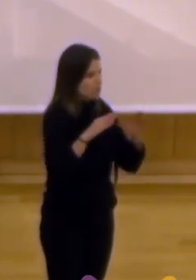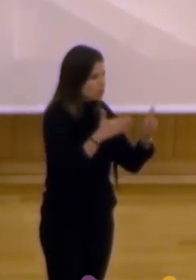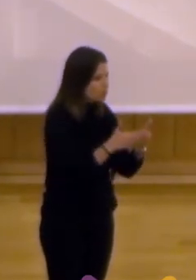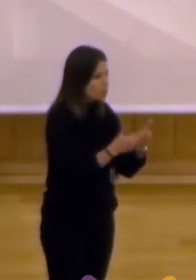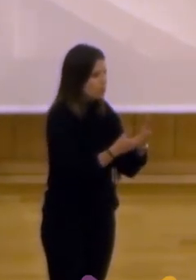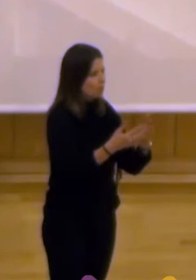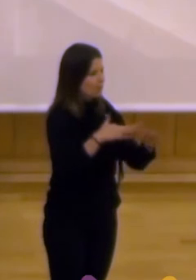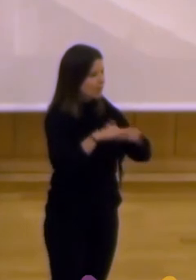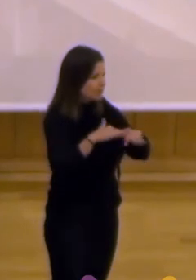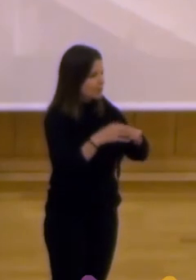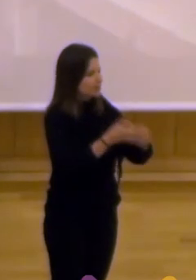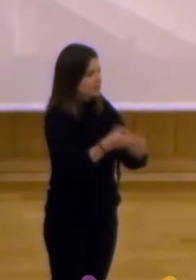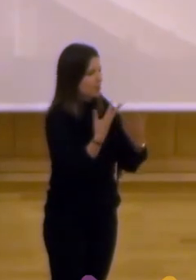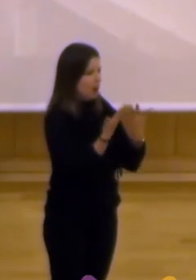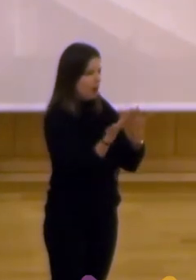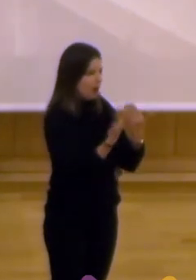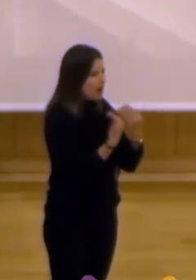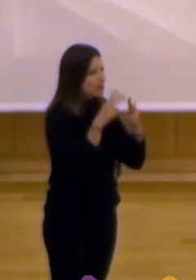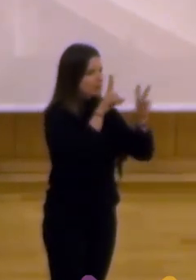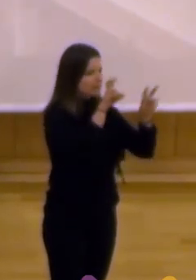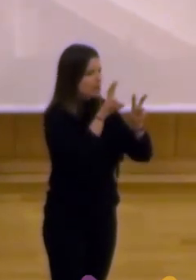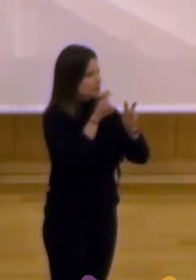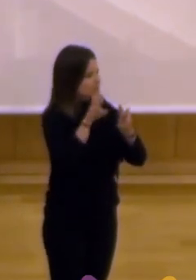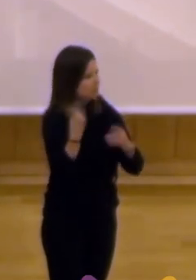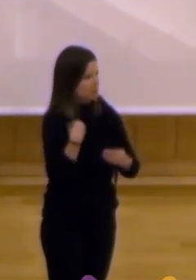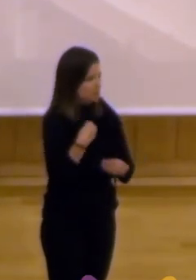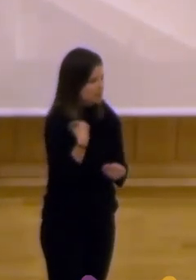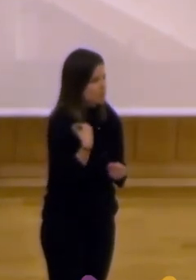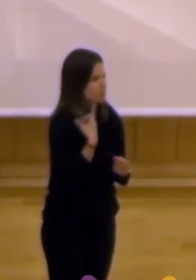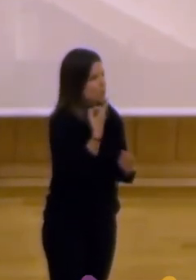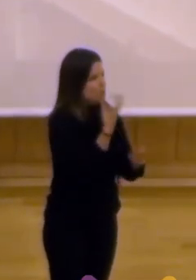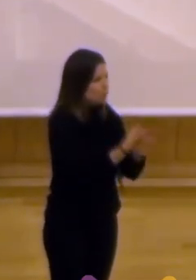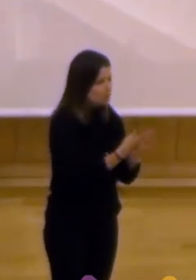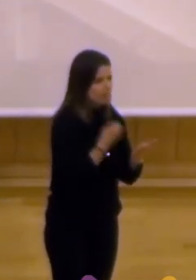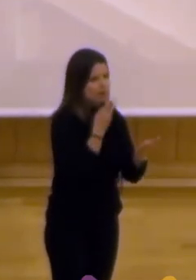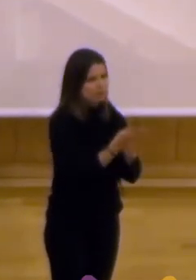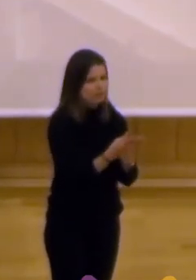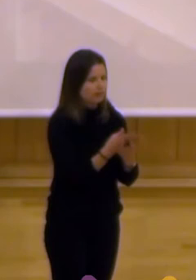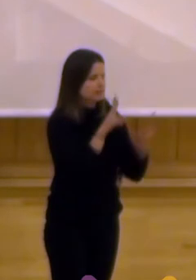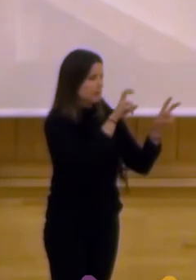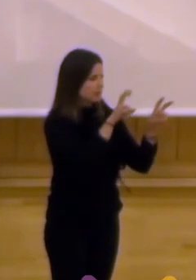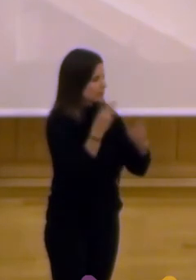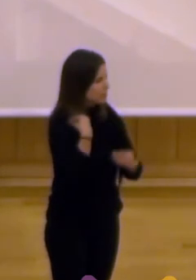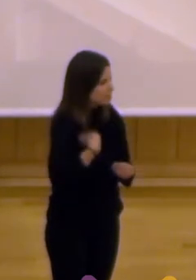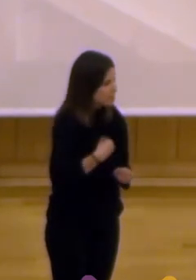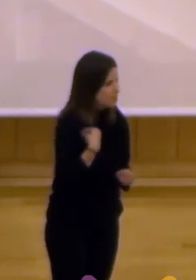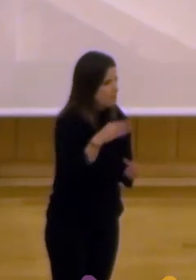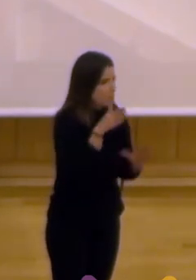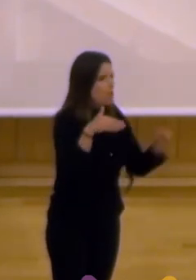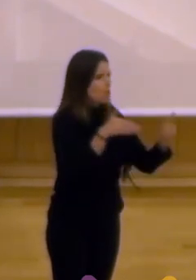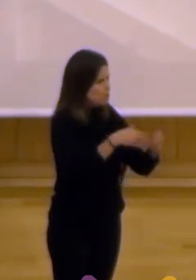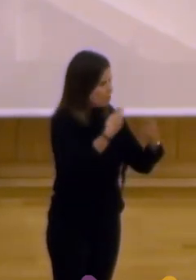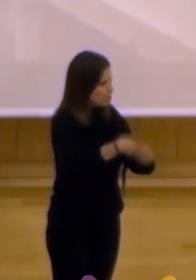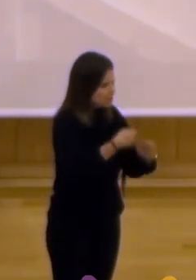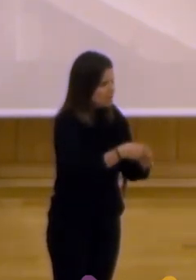grupo en donde siempre se hablaba de lo mismo y parecíamos estancados, era como el día de la marmota, uno y otra vez se veían, esto se observó en grupos grandes